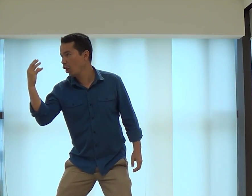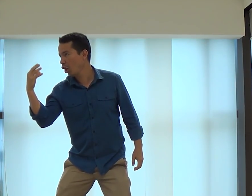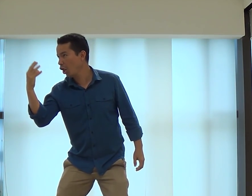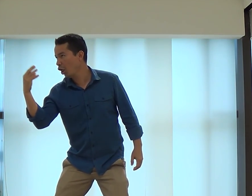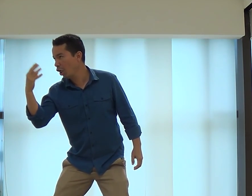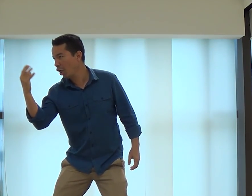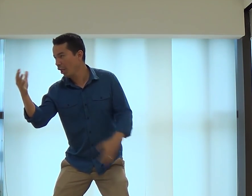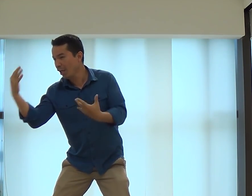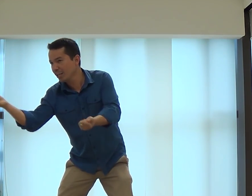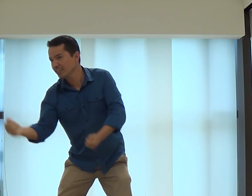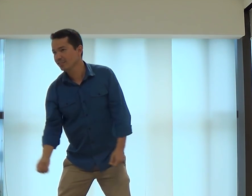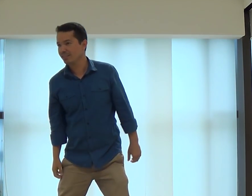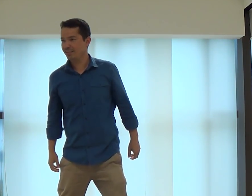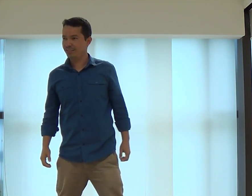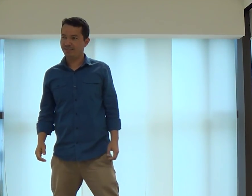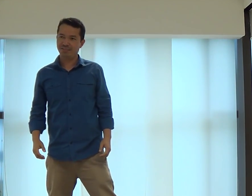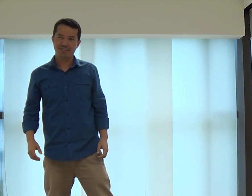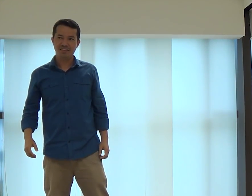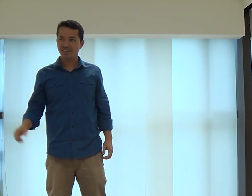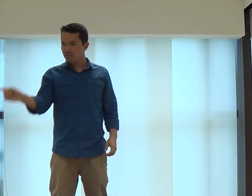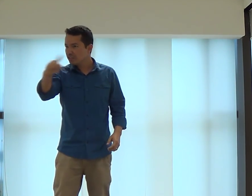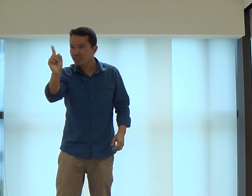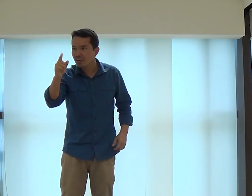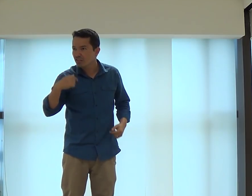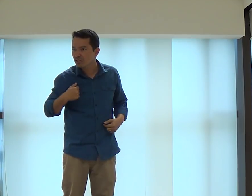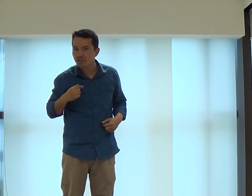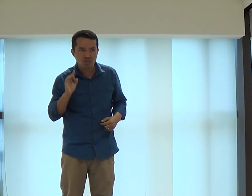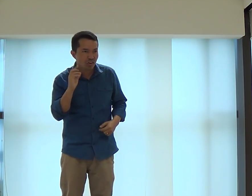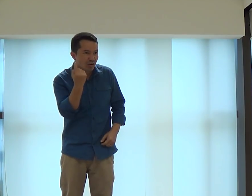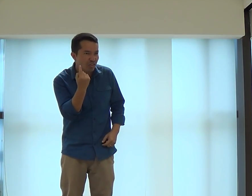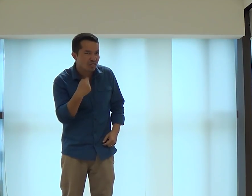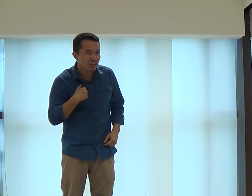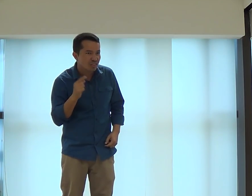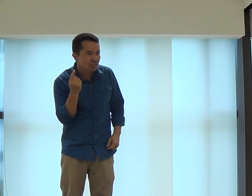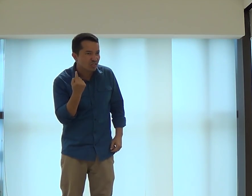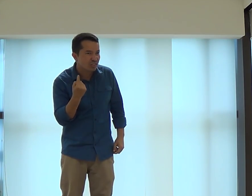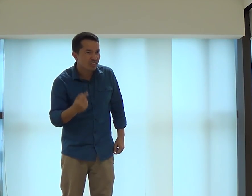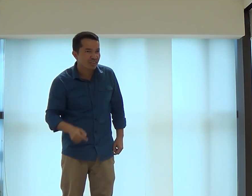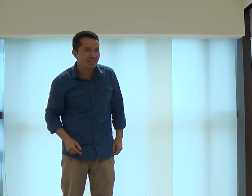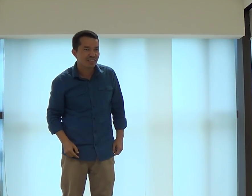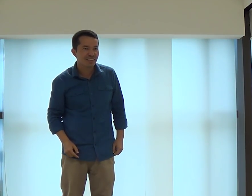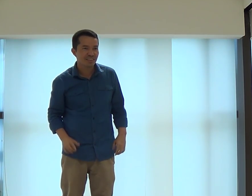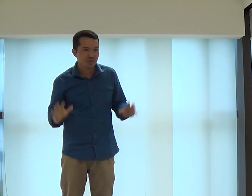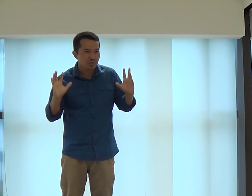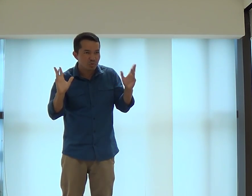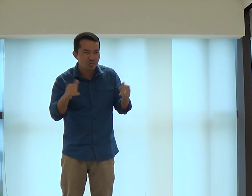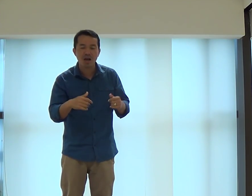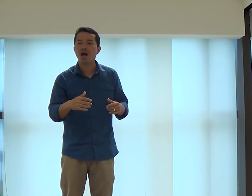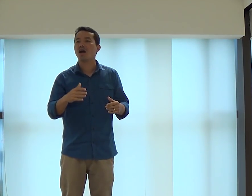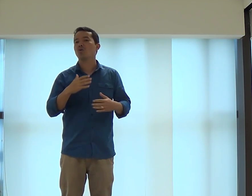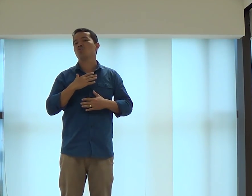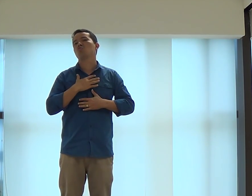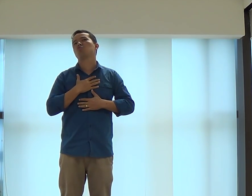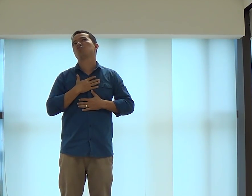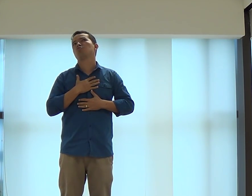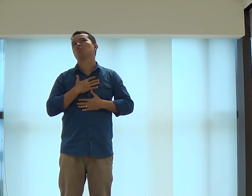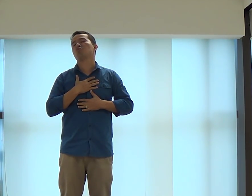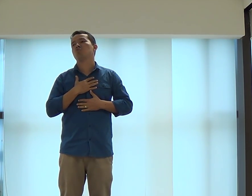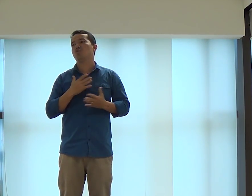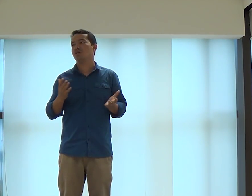né? Ele fica ali na nossa frente até que a gente aceita o pecado. É só comigo que acontece isso? Não, com vocês também, né? Ai,